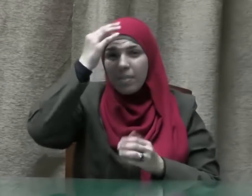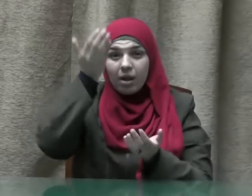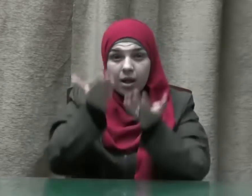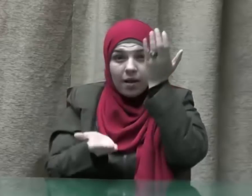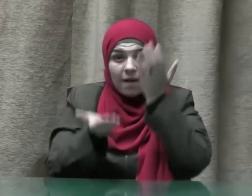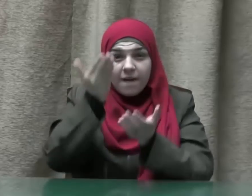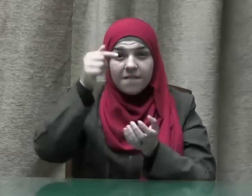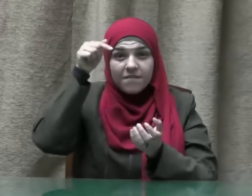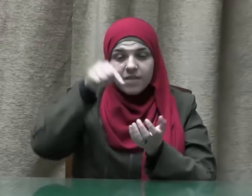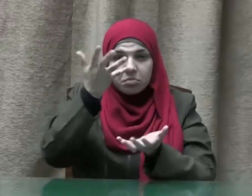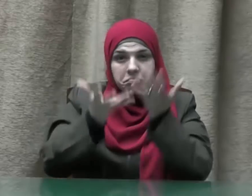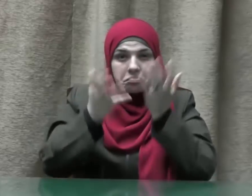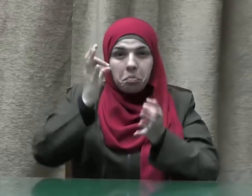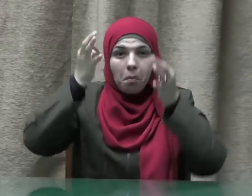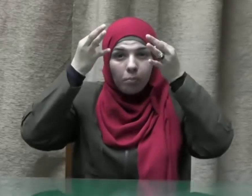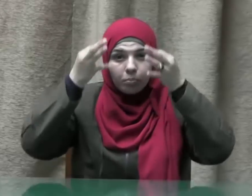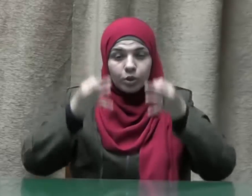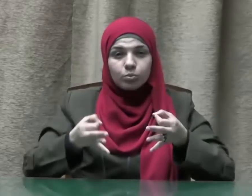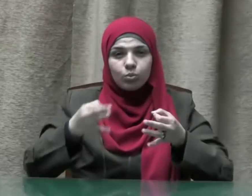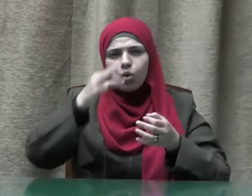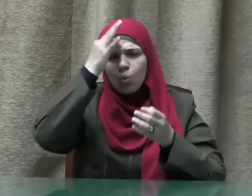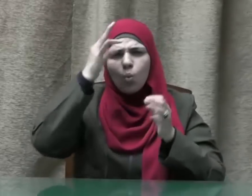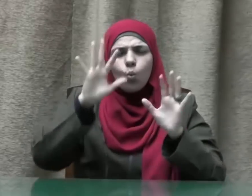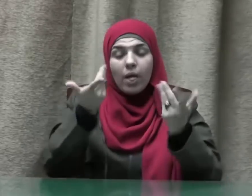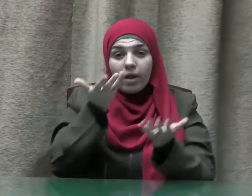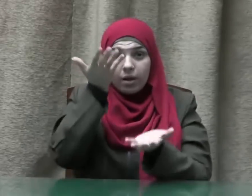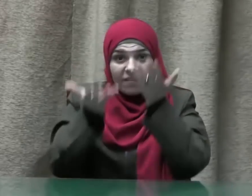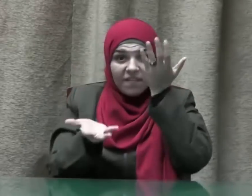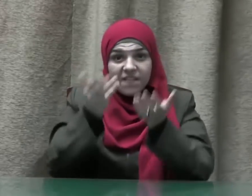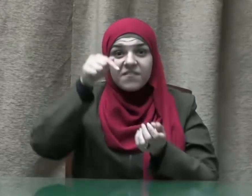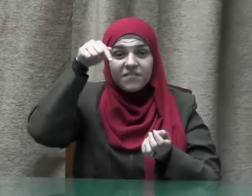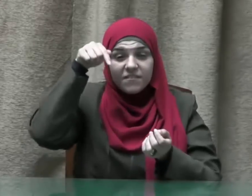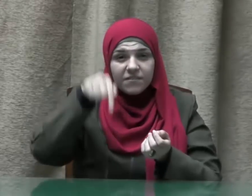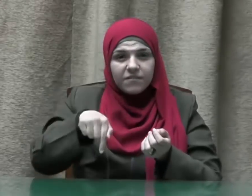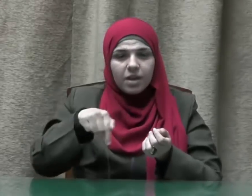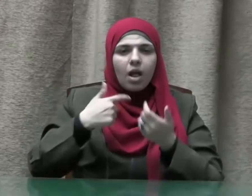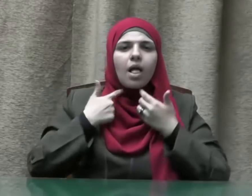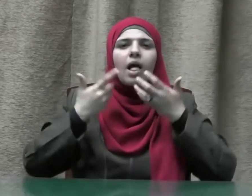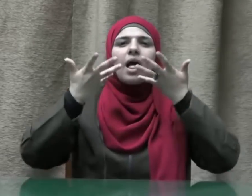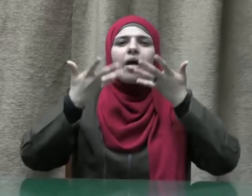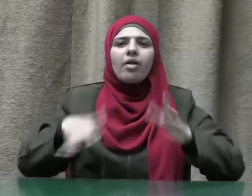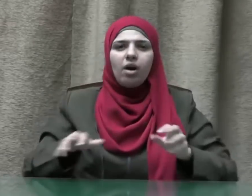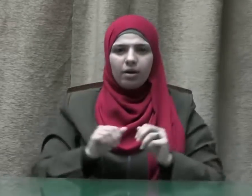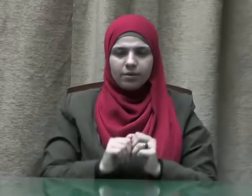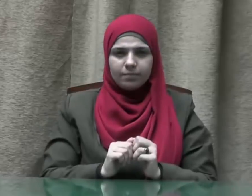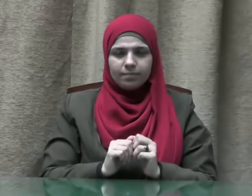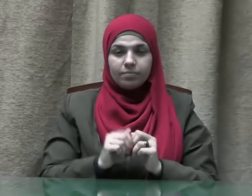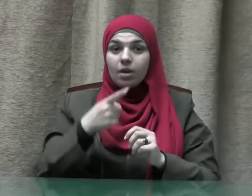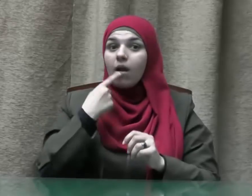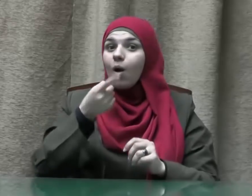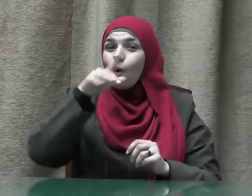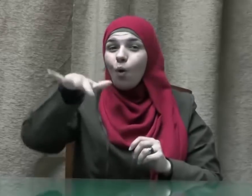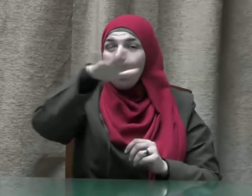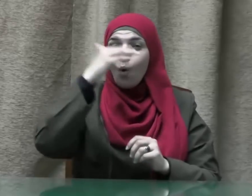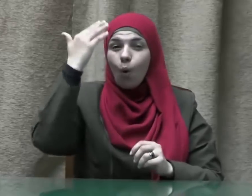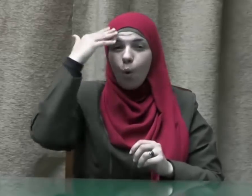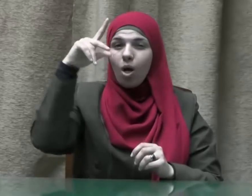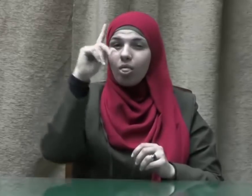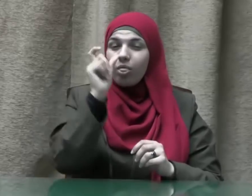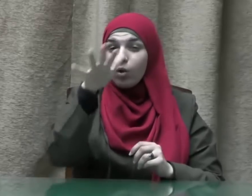يستوفون وإذا كالوهم أو وزنوهم يخسرون ألا يظن أولئك أنهم